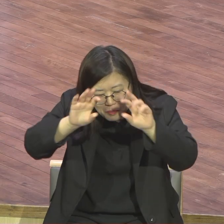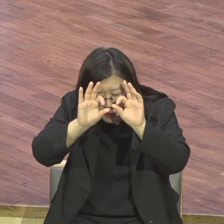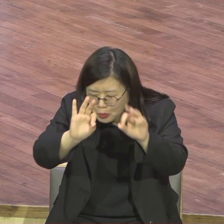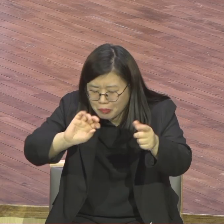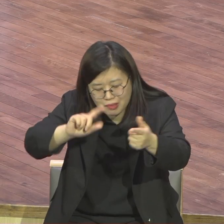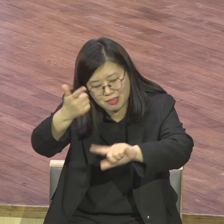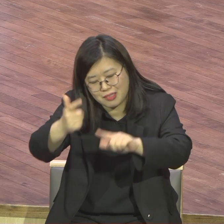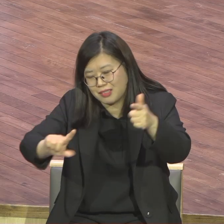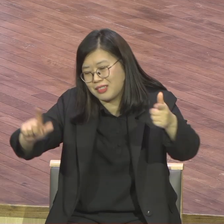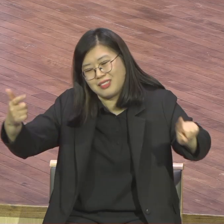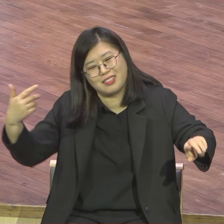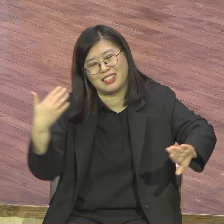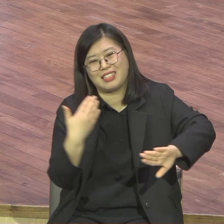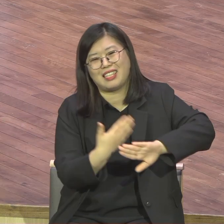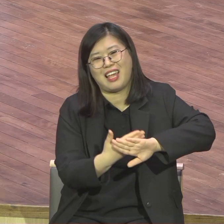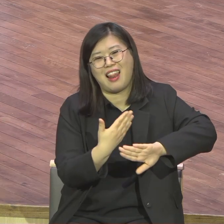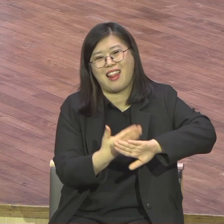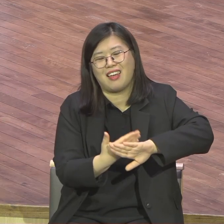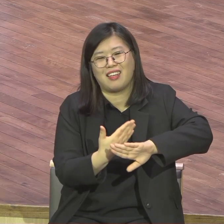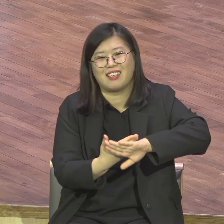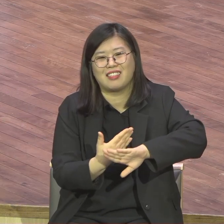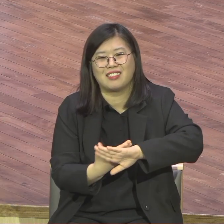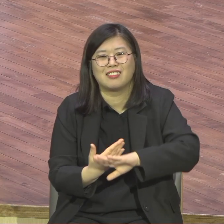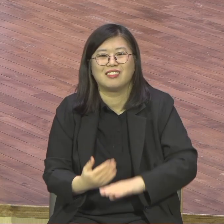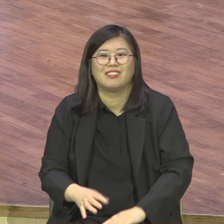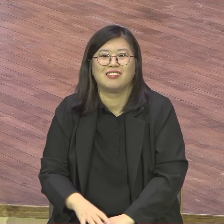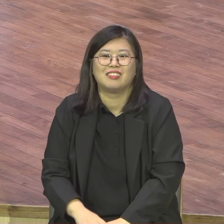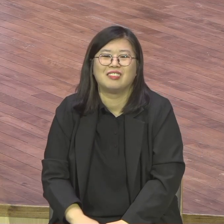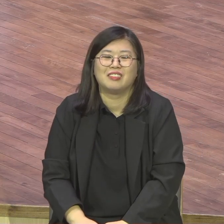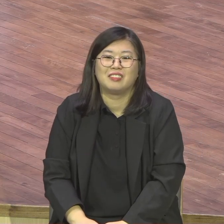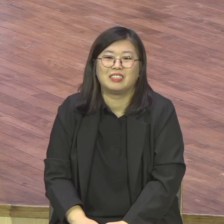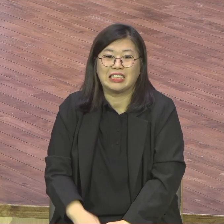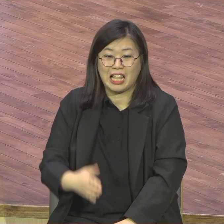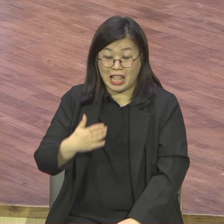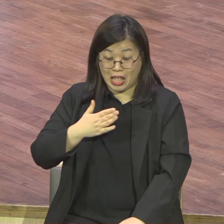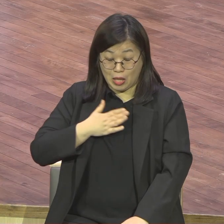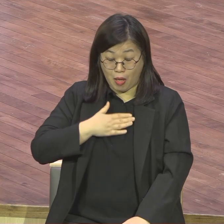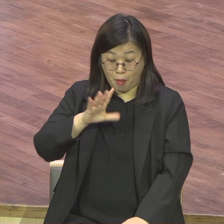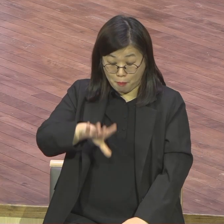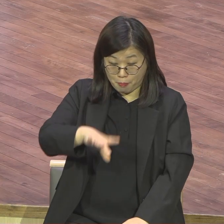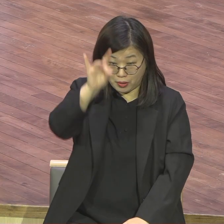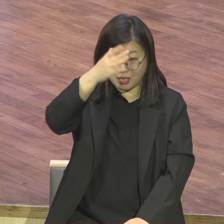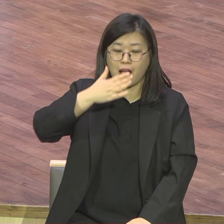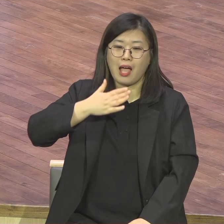나를 나를 살리는 집중입니다.